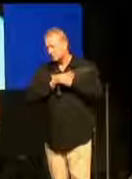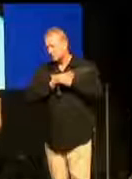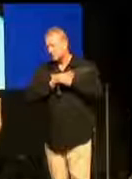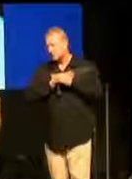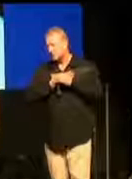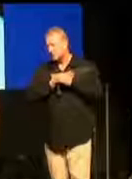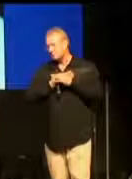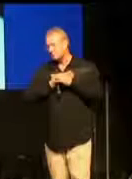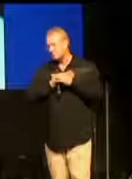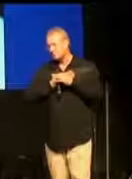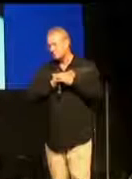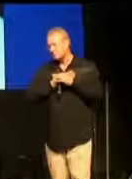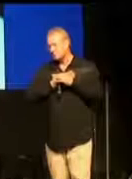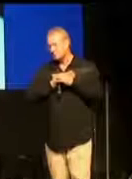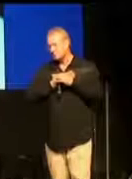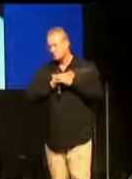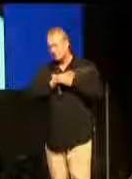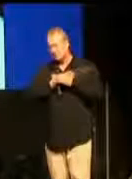Letzte, der noch stand.